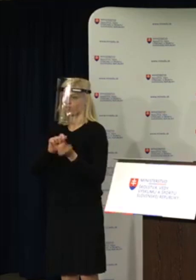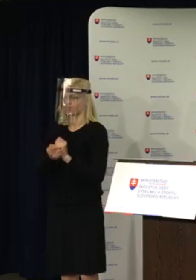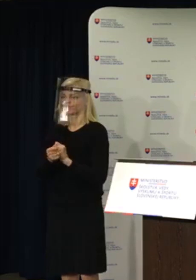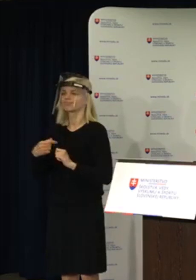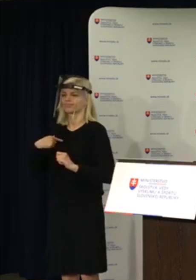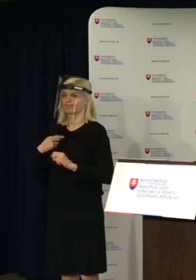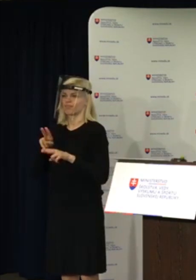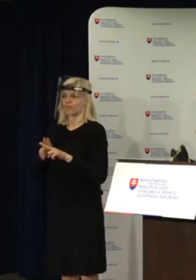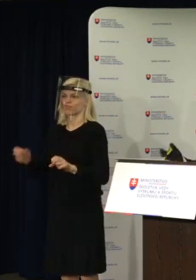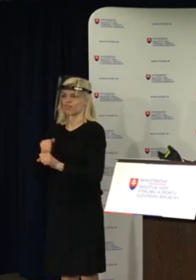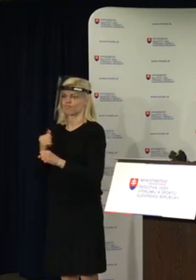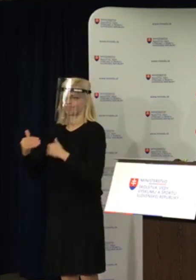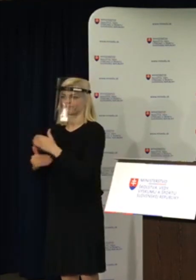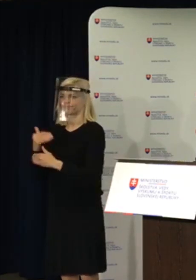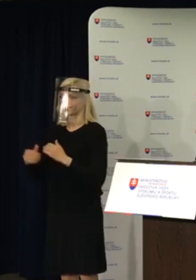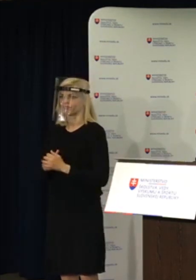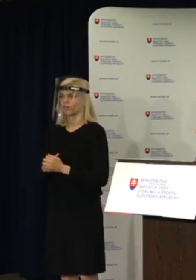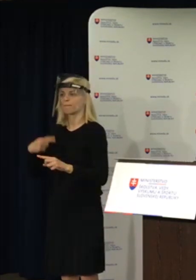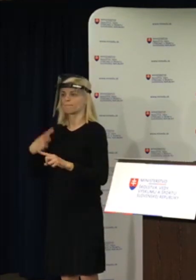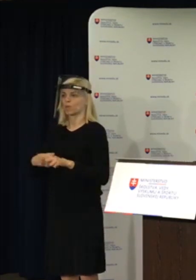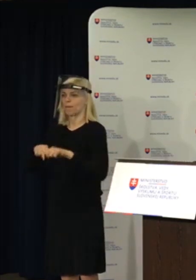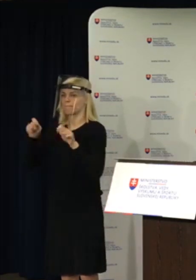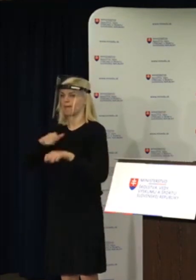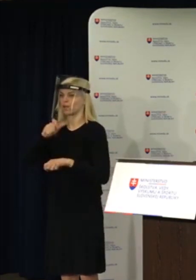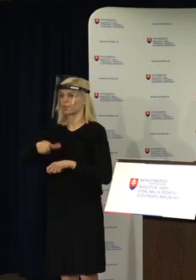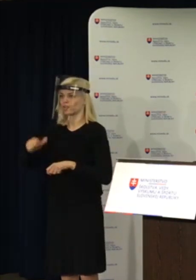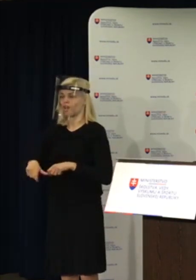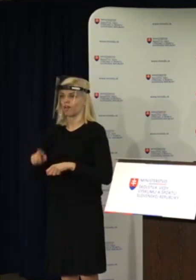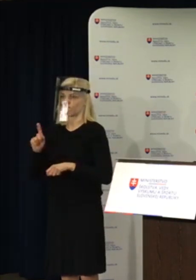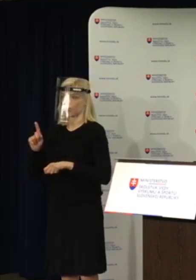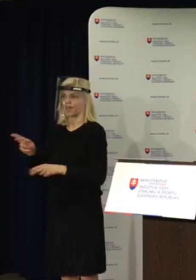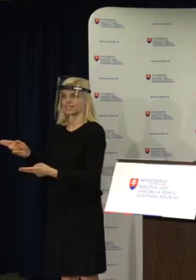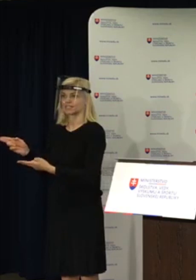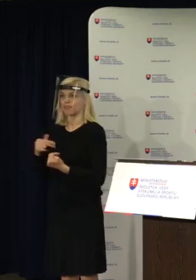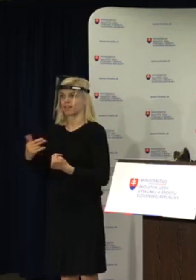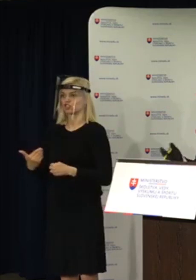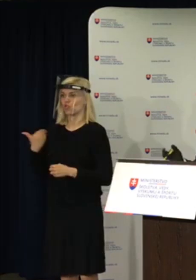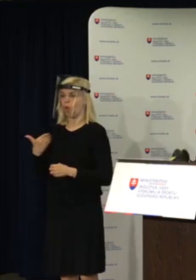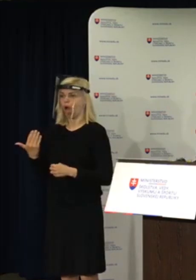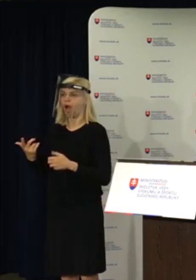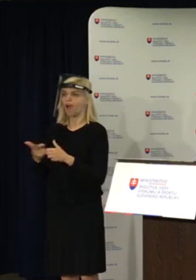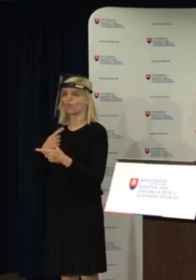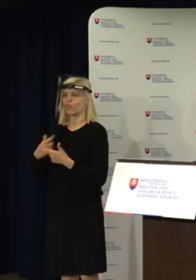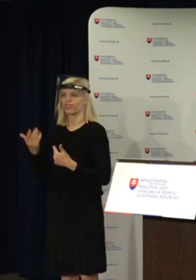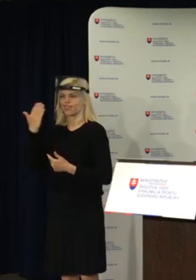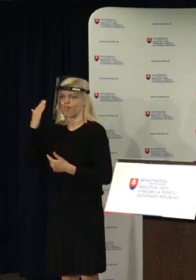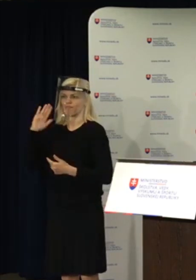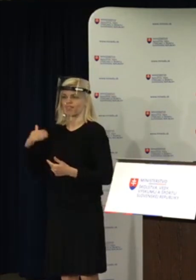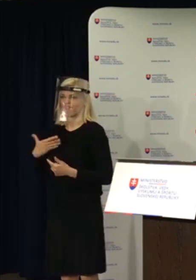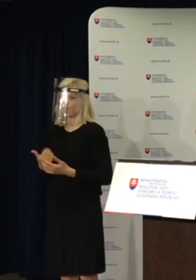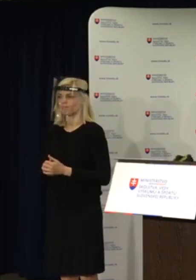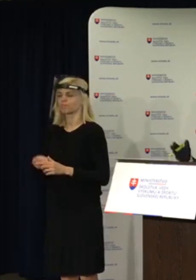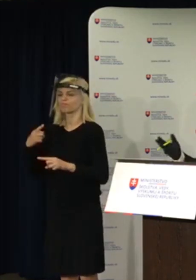a zvážiť aj možnosť, že či naozaj maturanti sa ešte vrátia vôbec do škôl. Po tretie, Úrad verejného